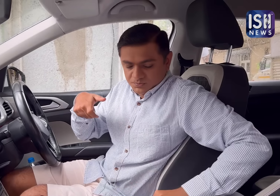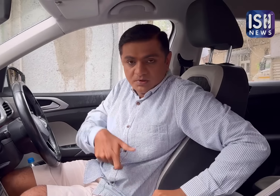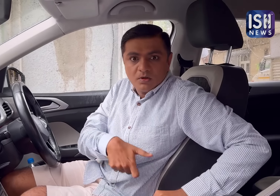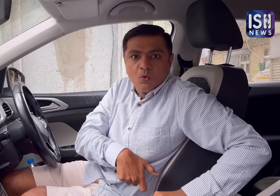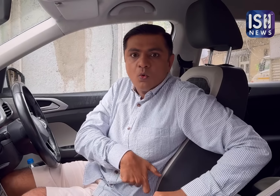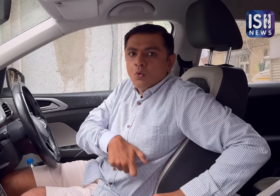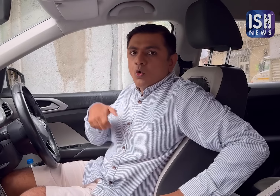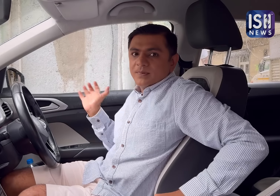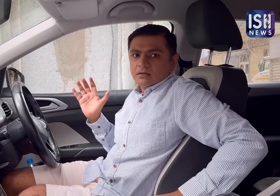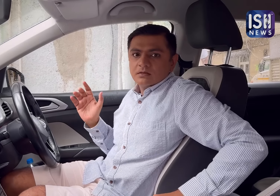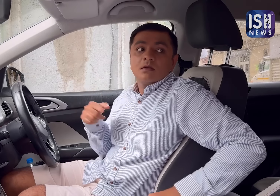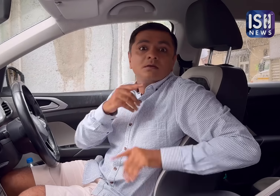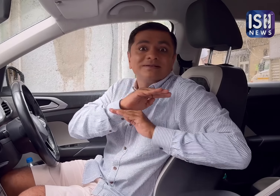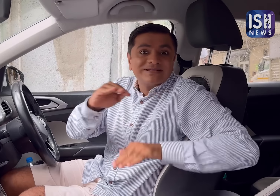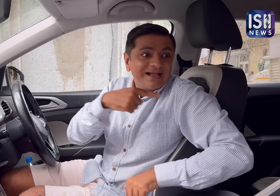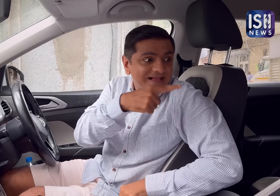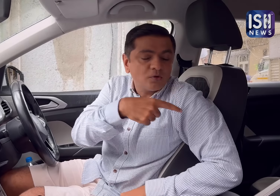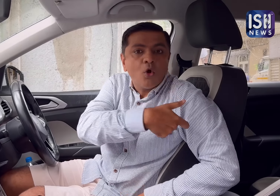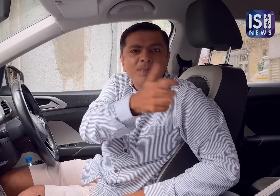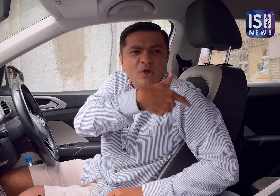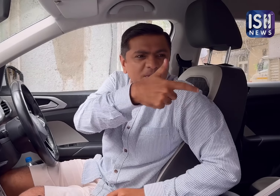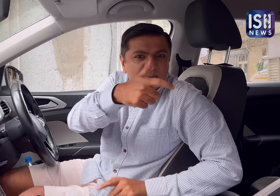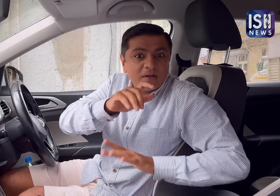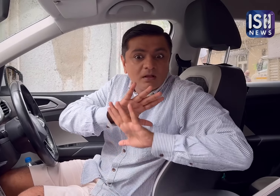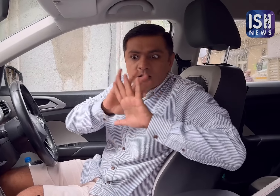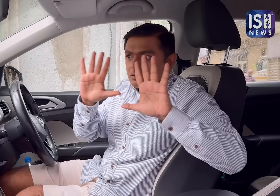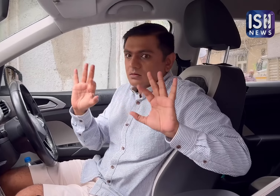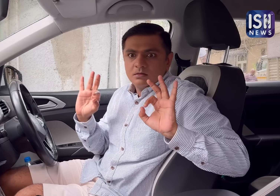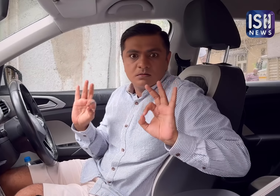किसी को अपनी सीट बेल्ट खोल लेनी चाहिए शांत रहिए